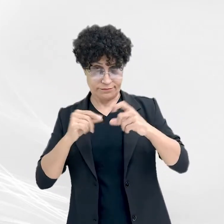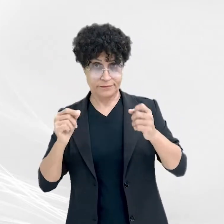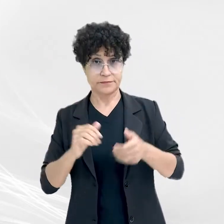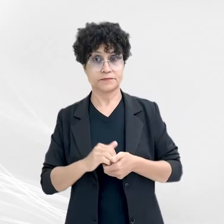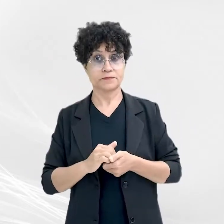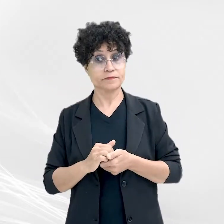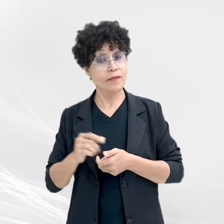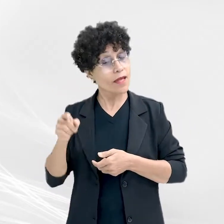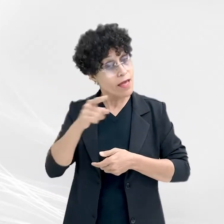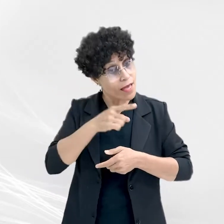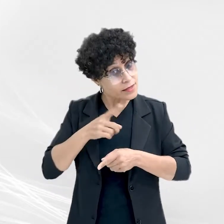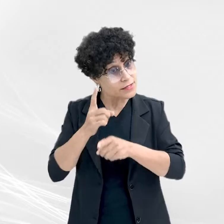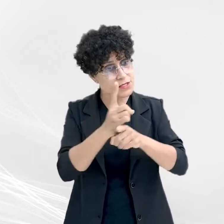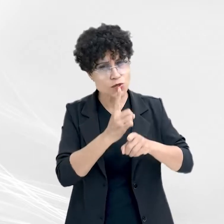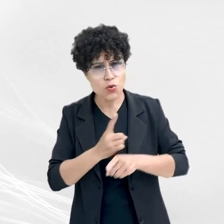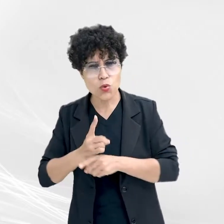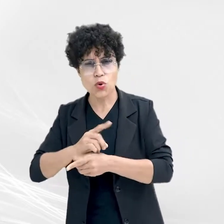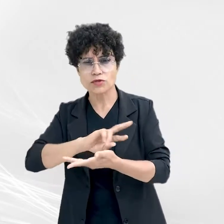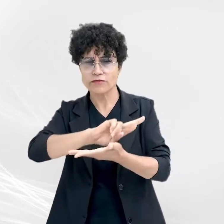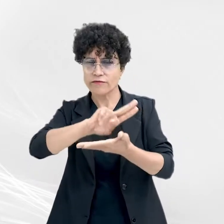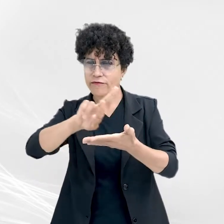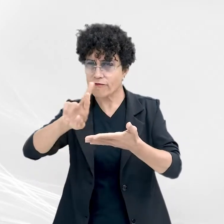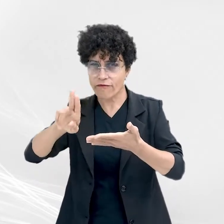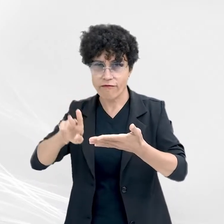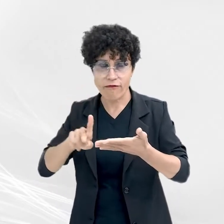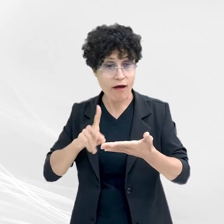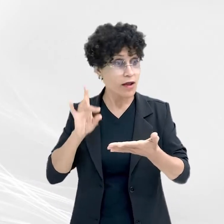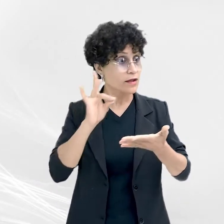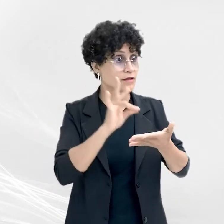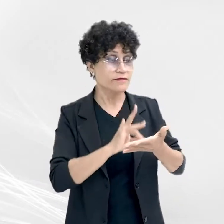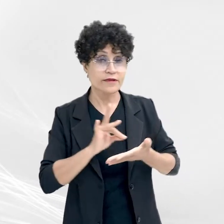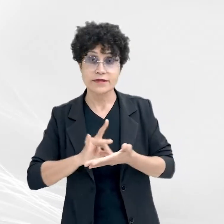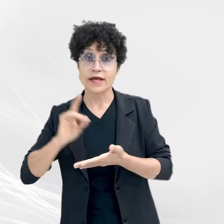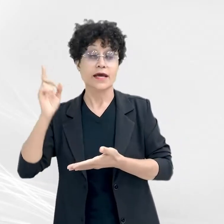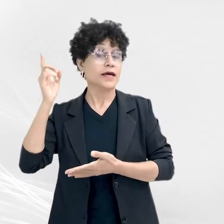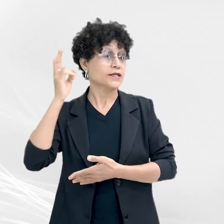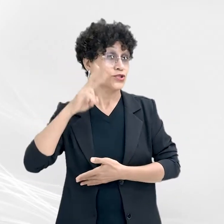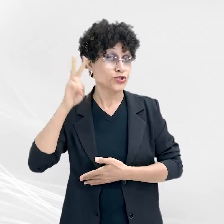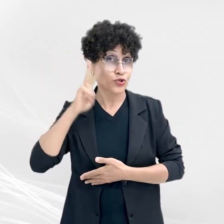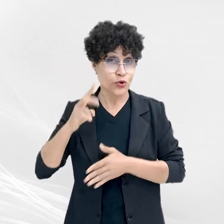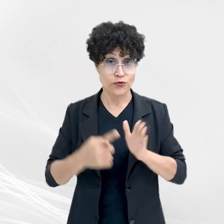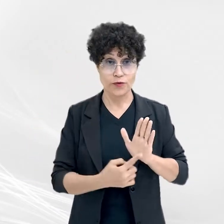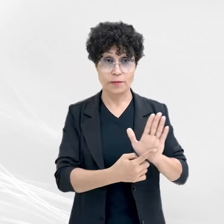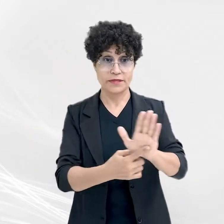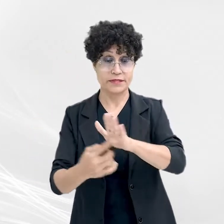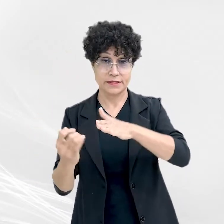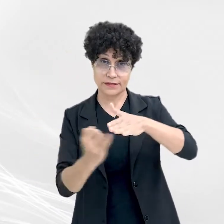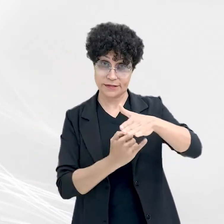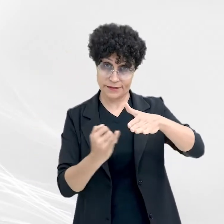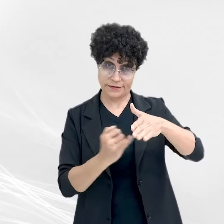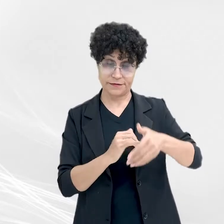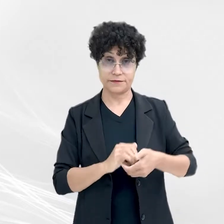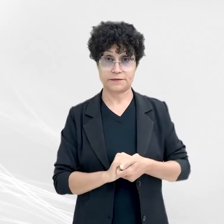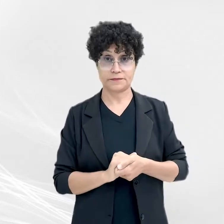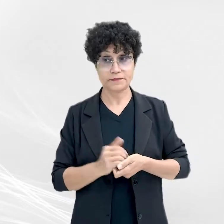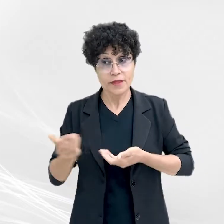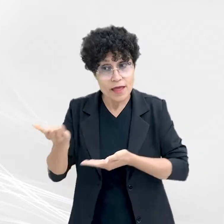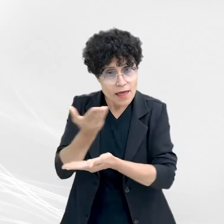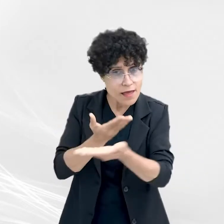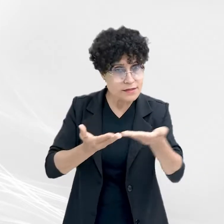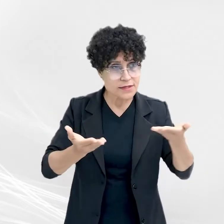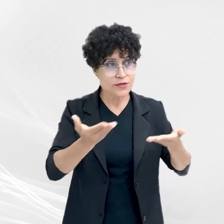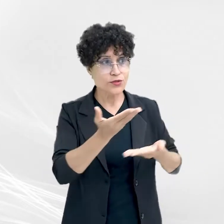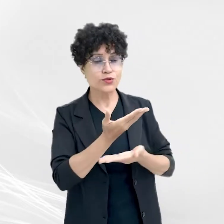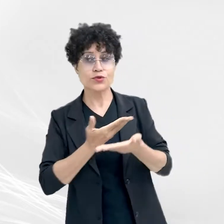pois nesses encontros diferentes realidades são apresentadas à instituição. Abre aspas, essa